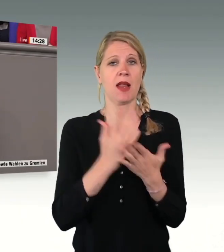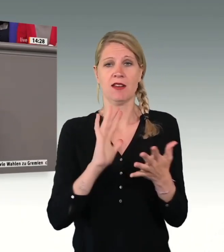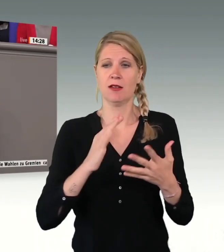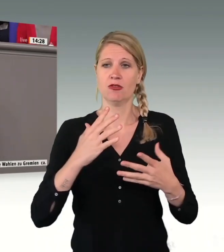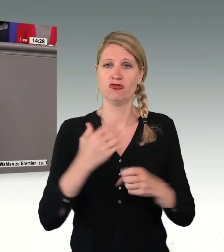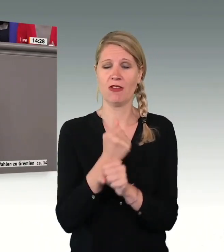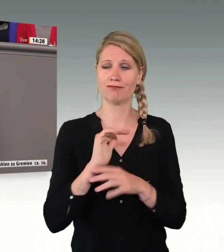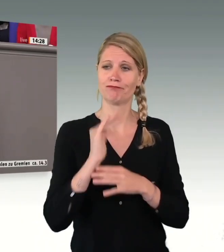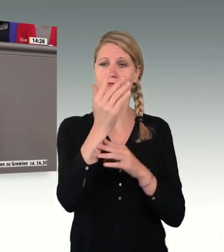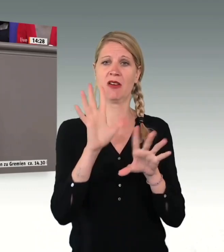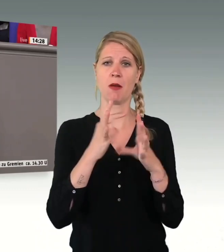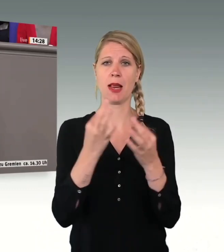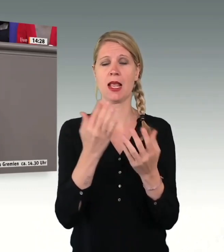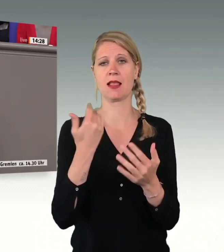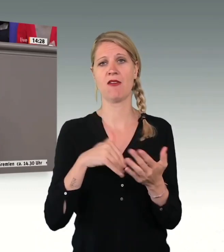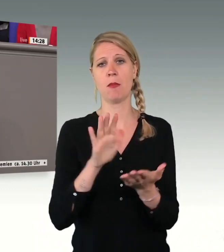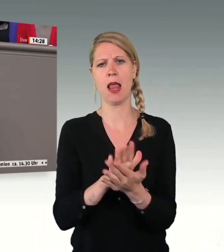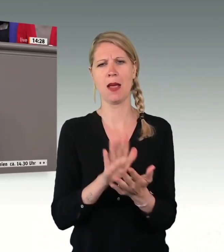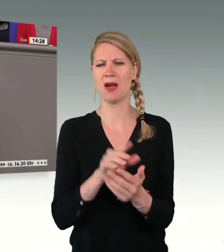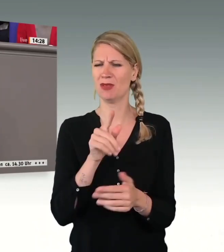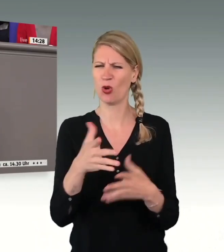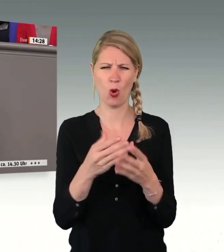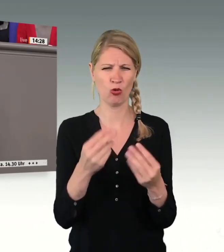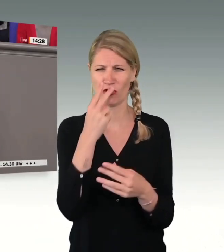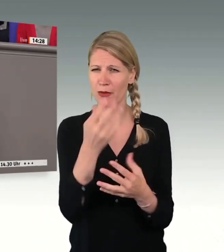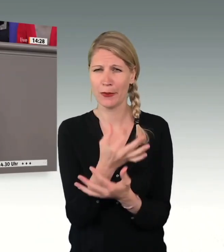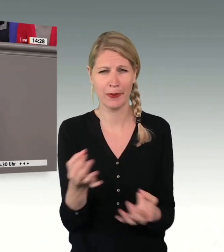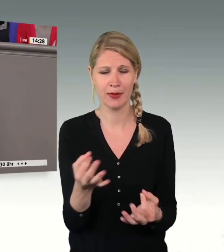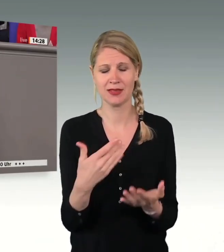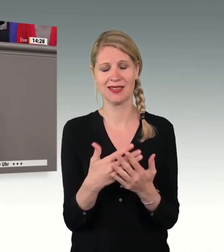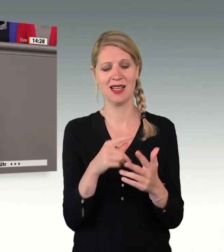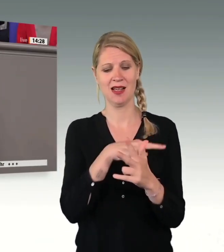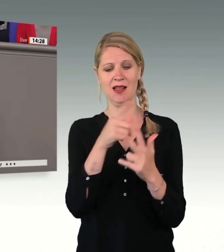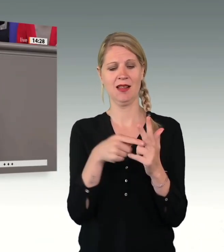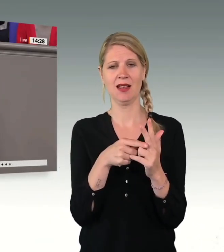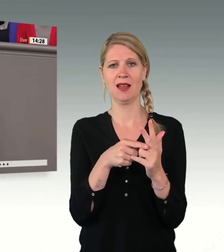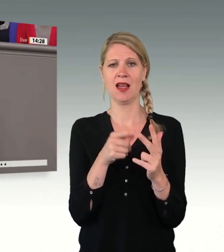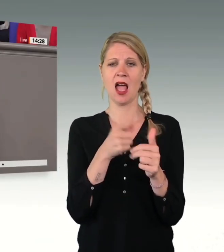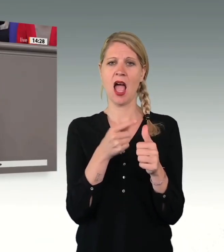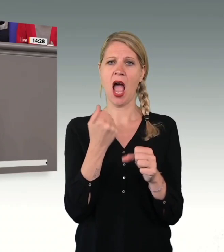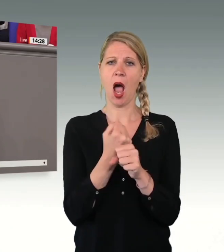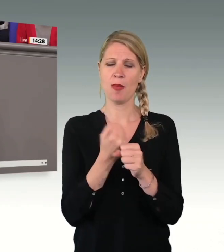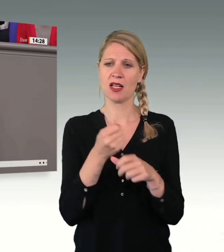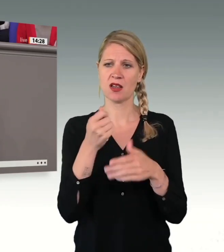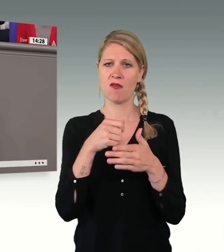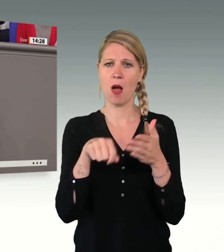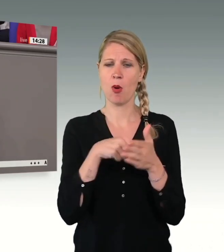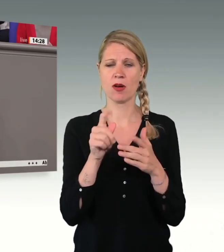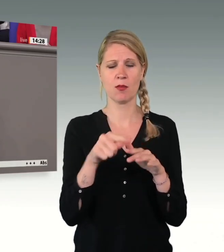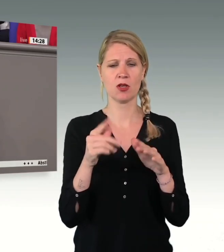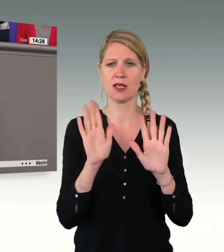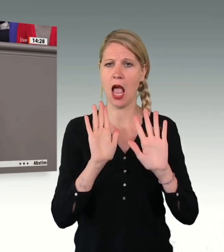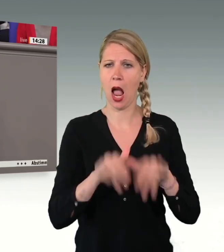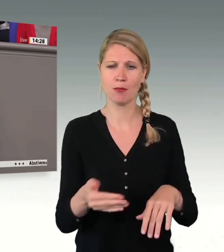Deshalb werden wir mindestens drei Dinge voranbringen. Wir werden Arbeitsverbote für geflüchtete Menschen abschaffen. Wir werden es fliehenden